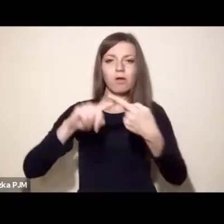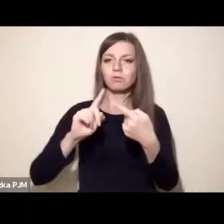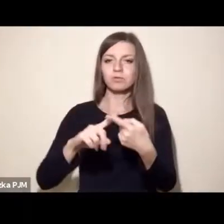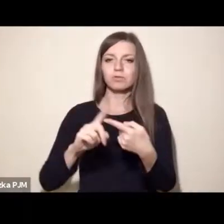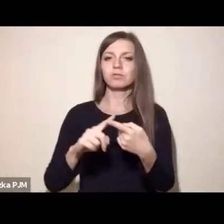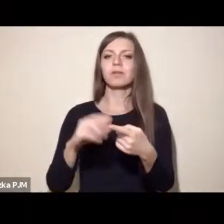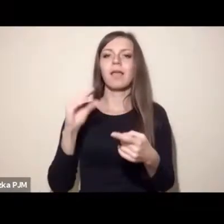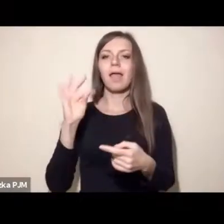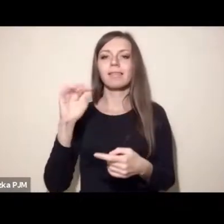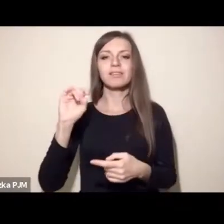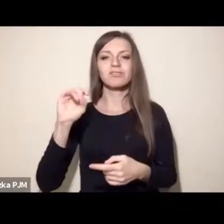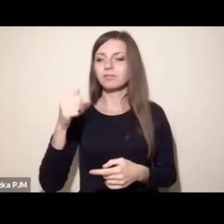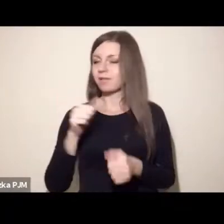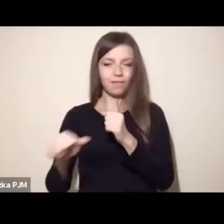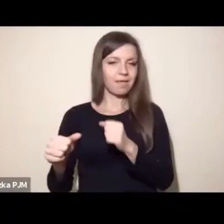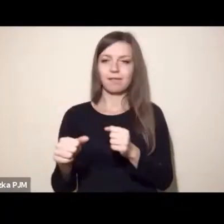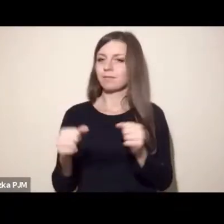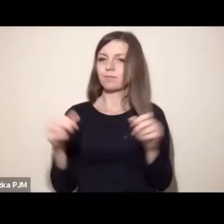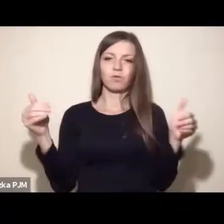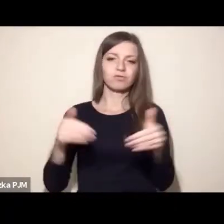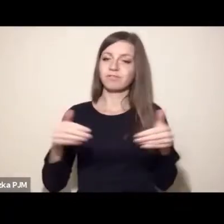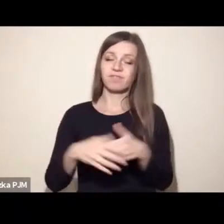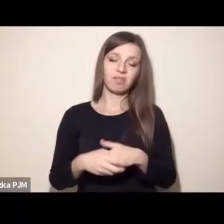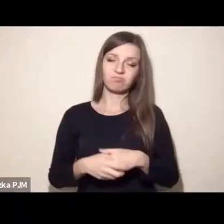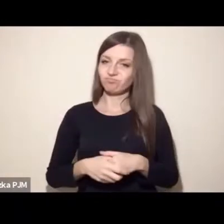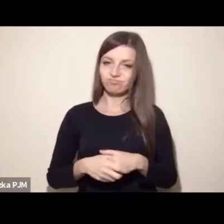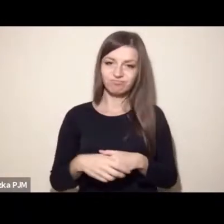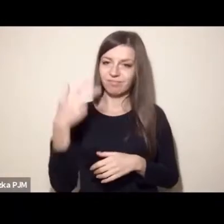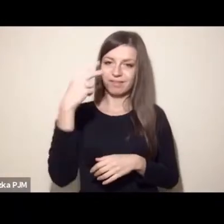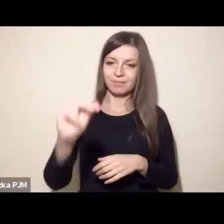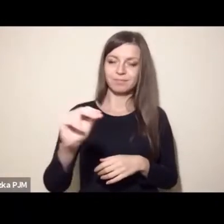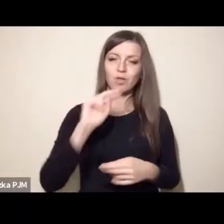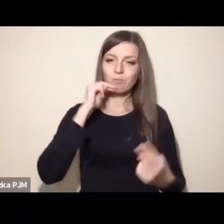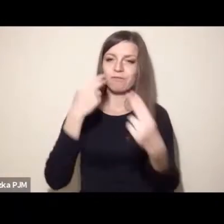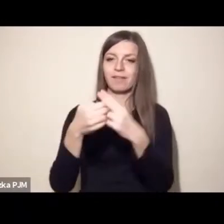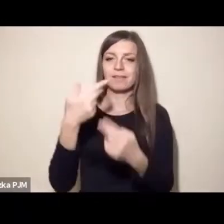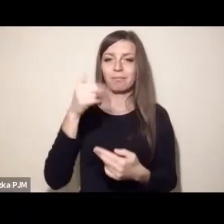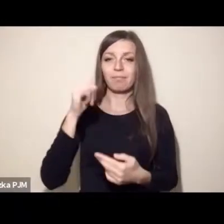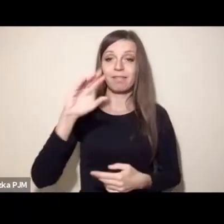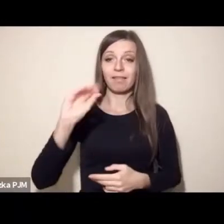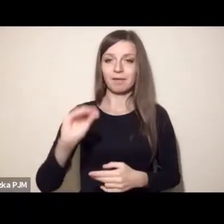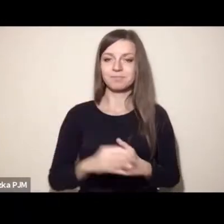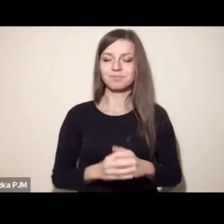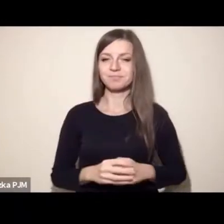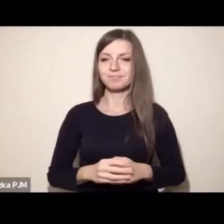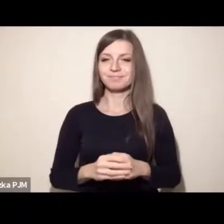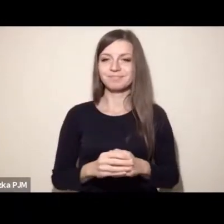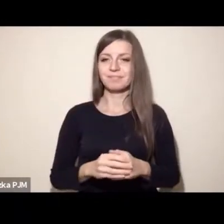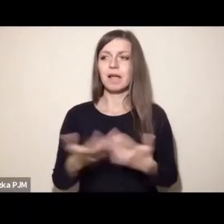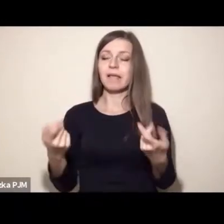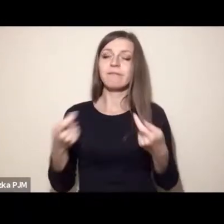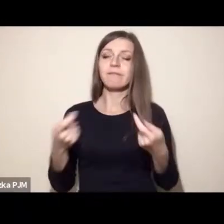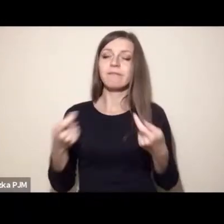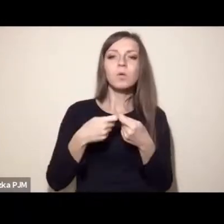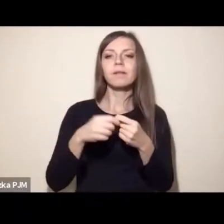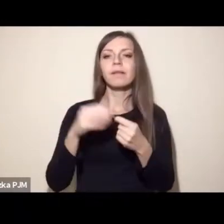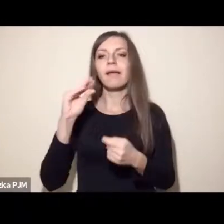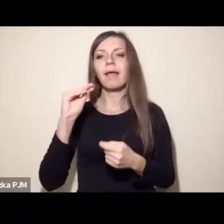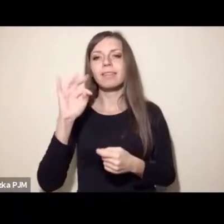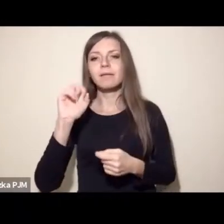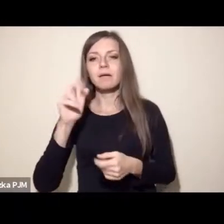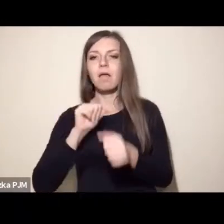etycznie nie jest możliwa. Natomiast spójne etyki oczywiście takie są. Jak powiedziałem,